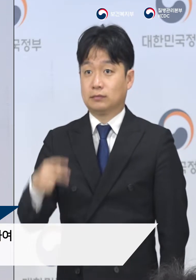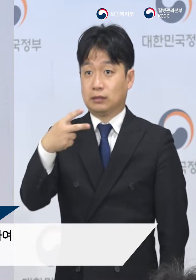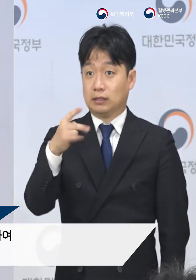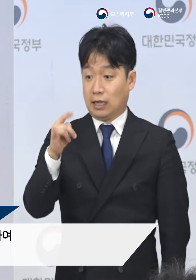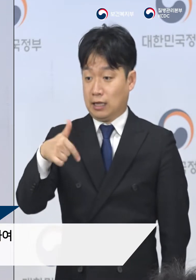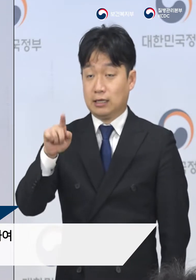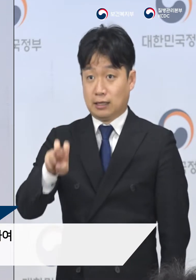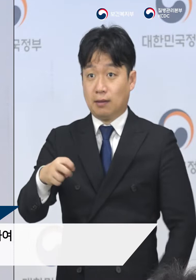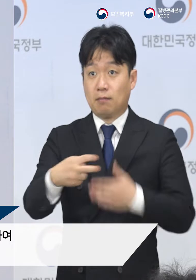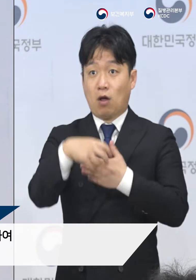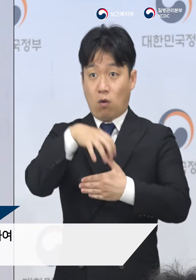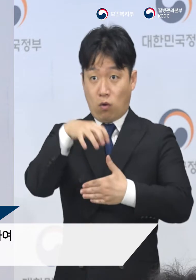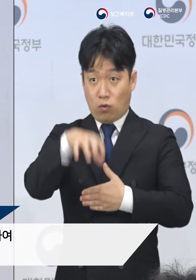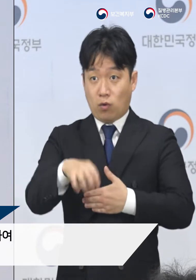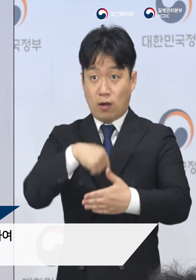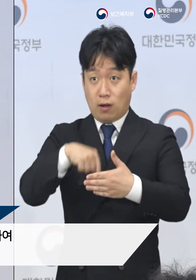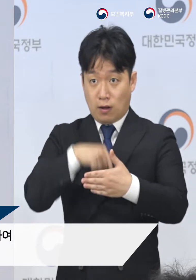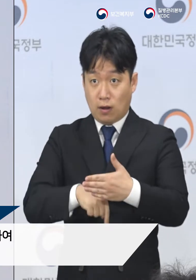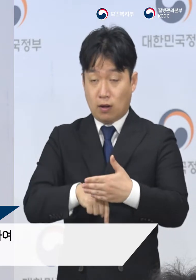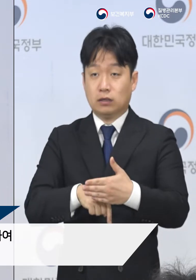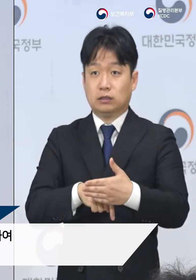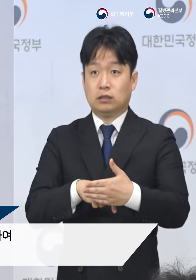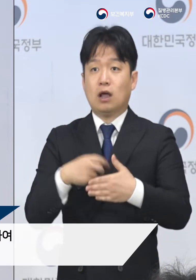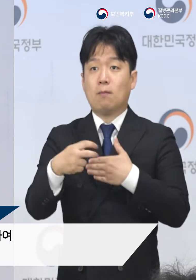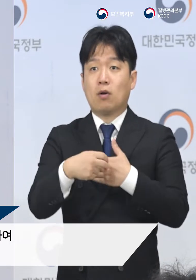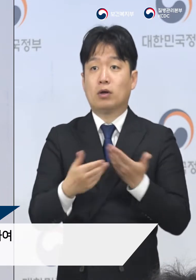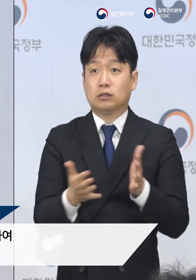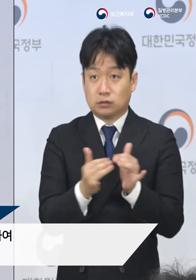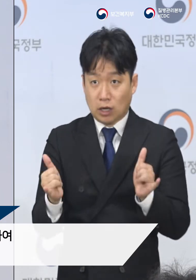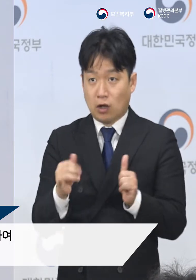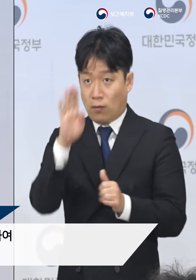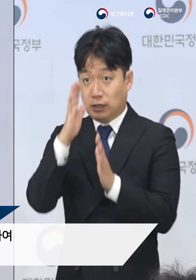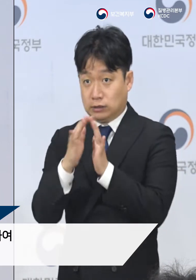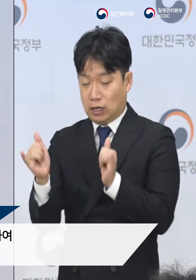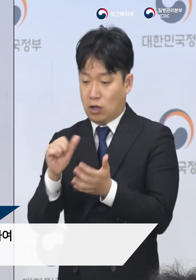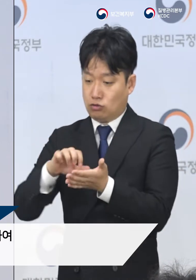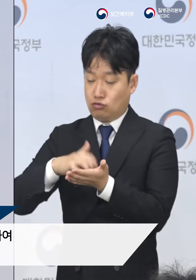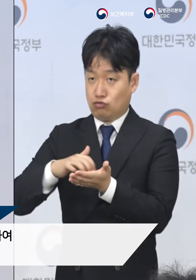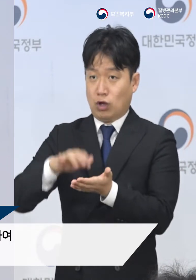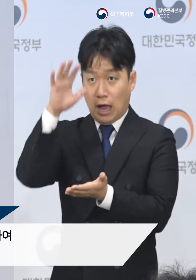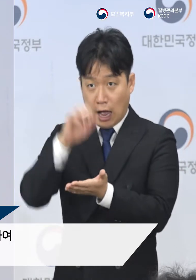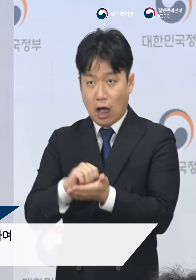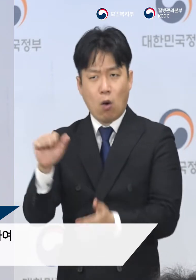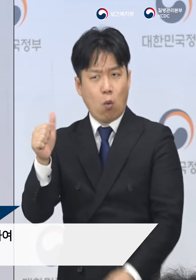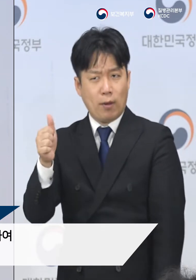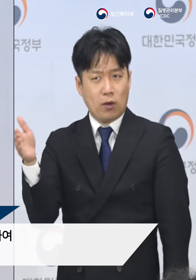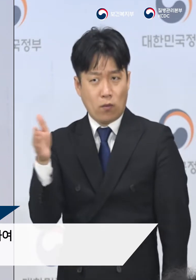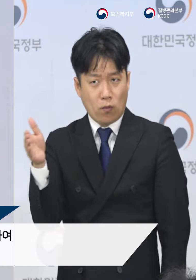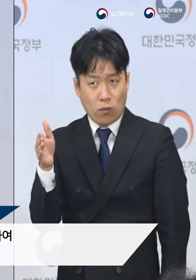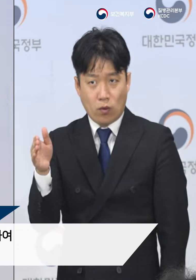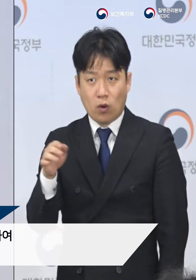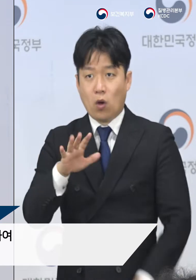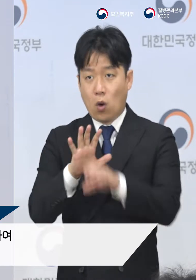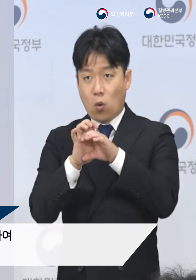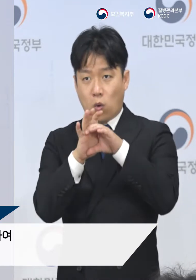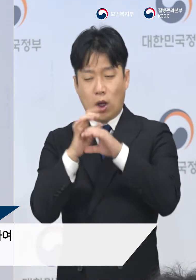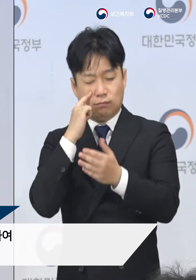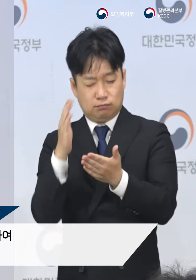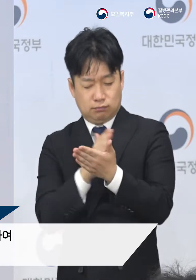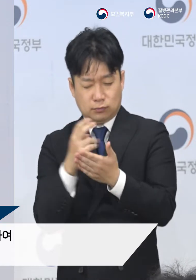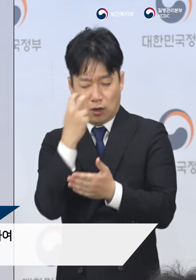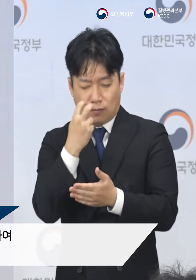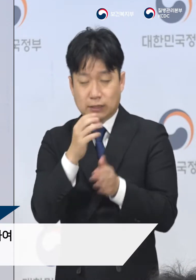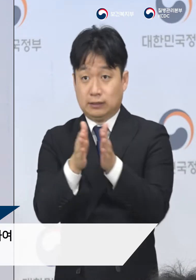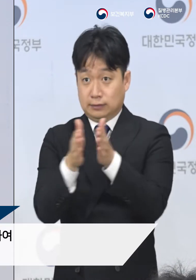대남병원의 환자, 종사자 등 500여 명의 전원에 대하여 코로나19 진단검사를